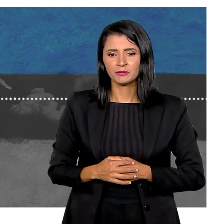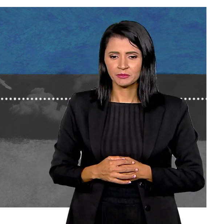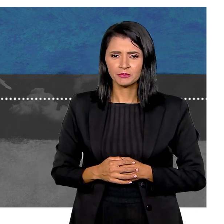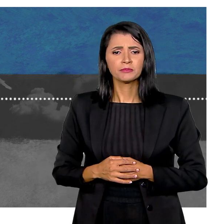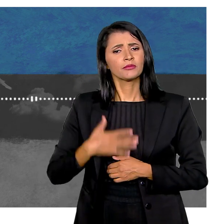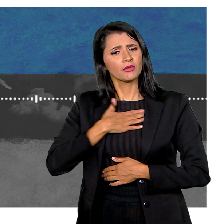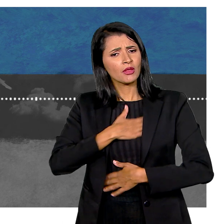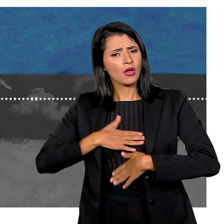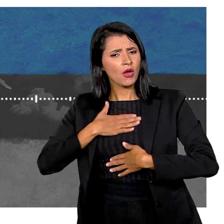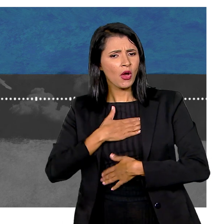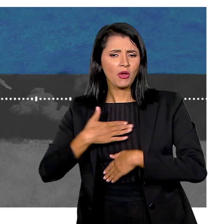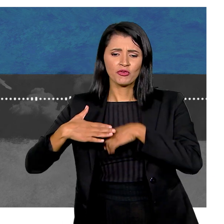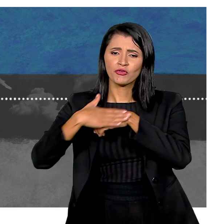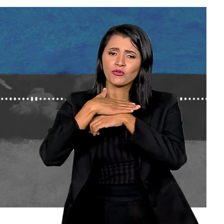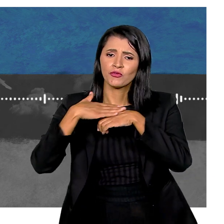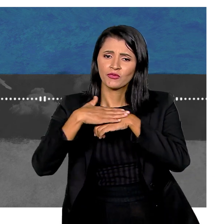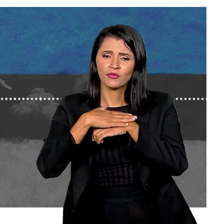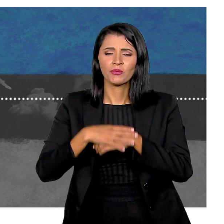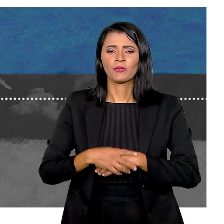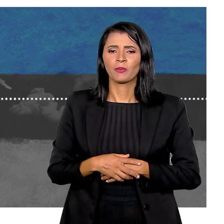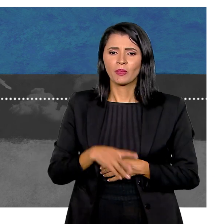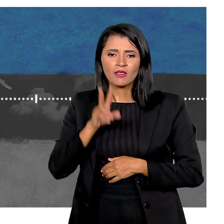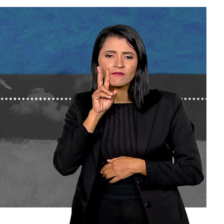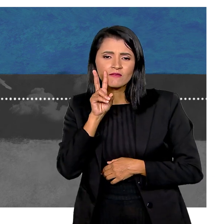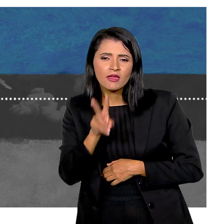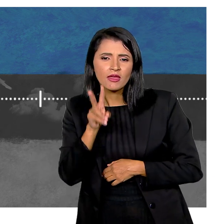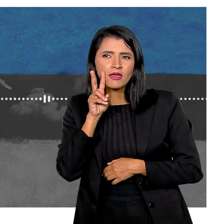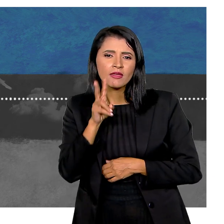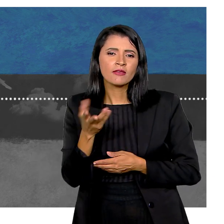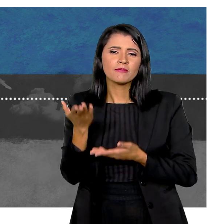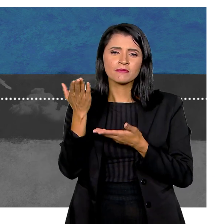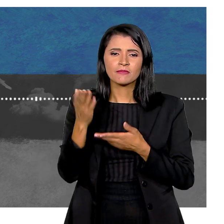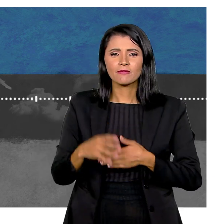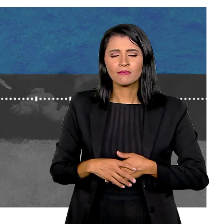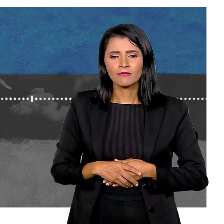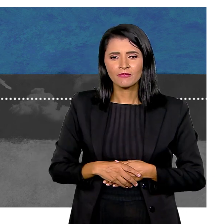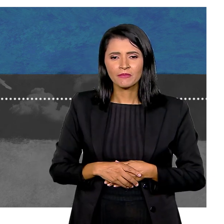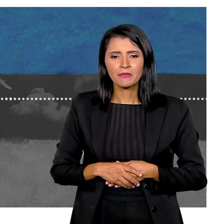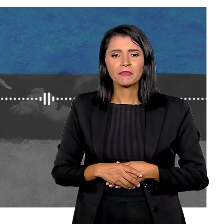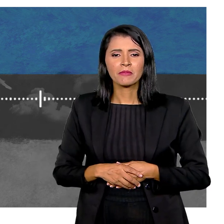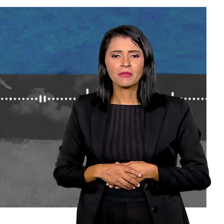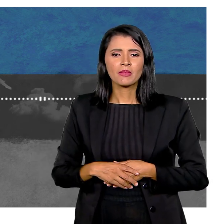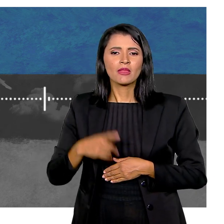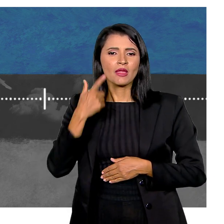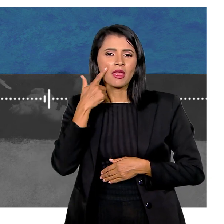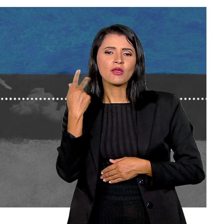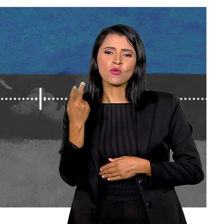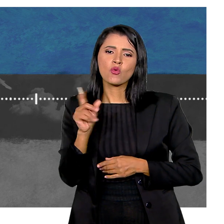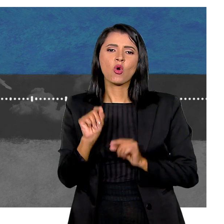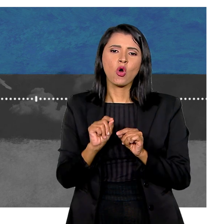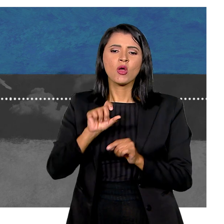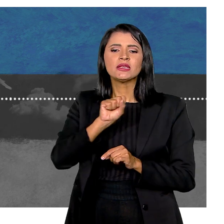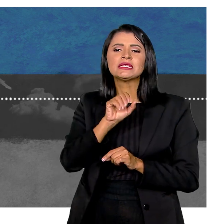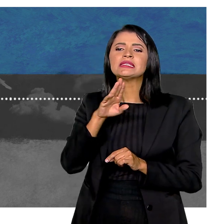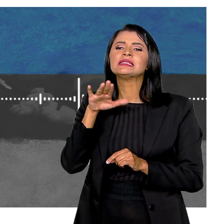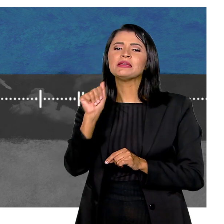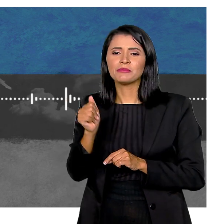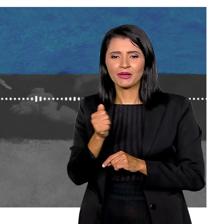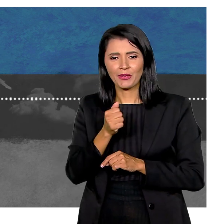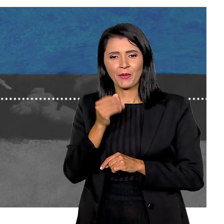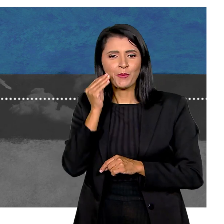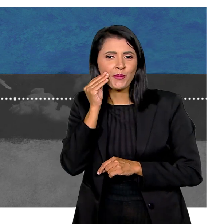anos Enquanto de comer sal Assisti E... Eu gosto do Simba